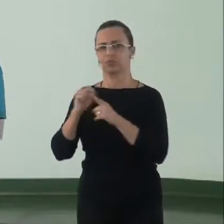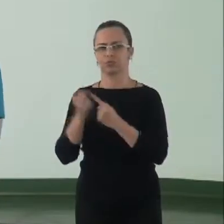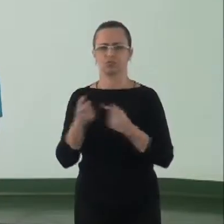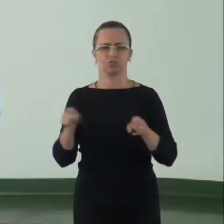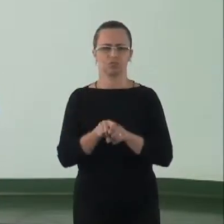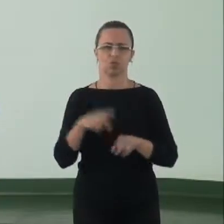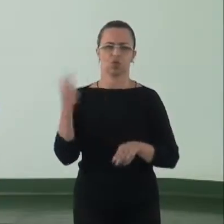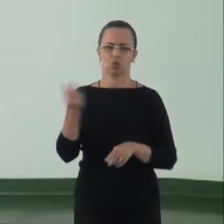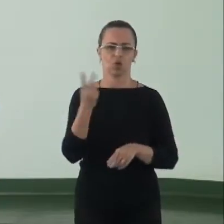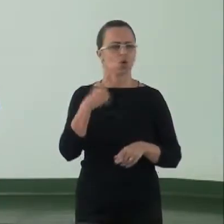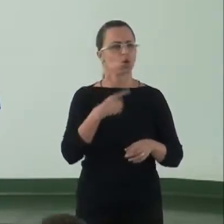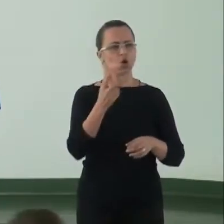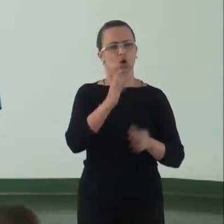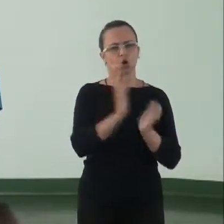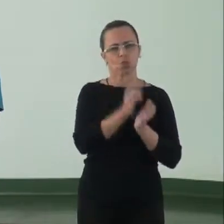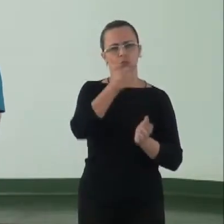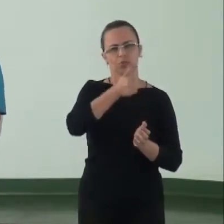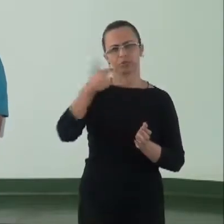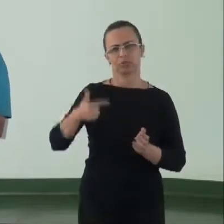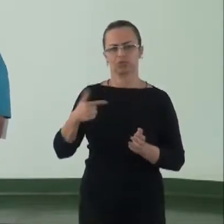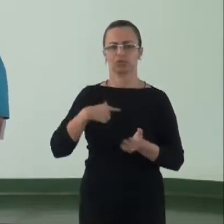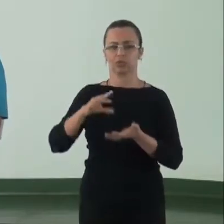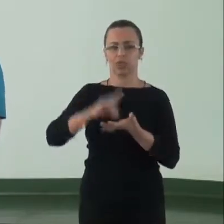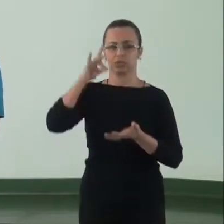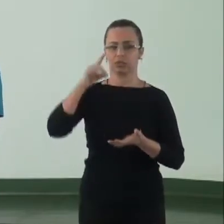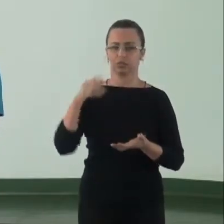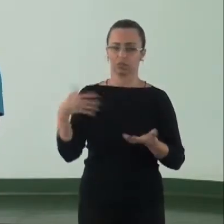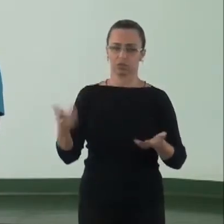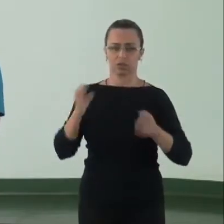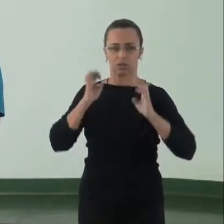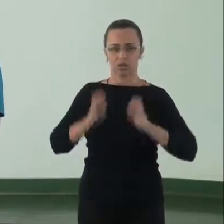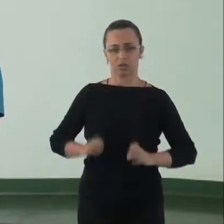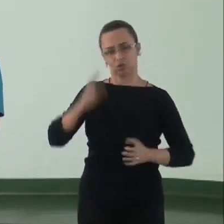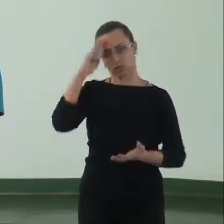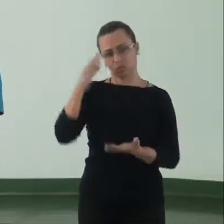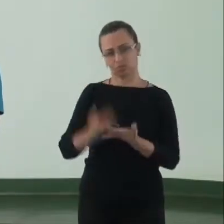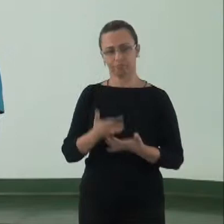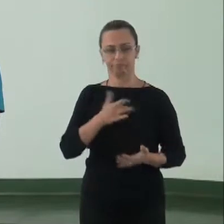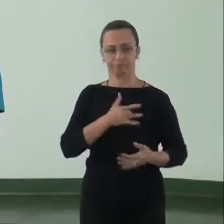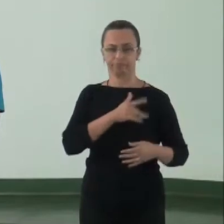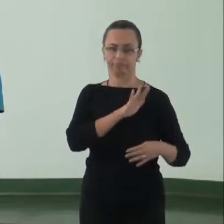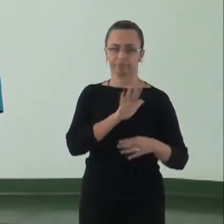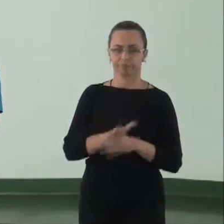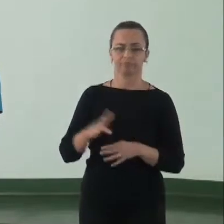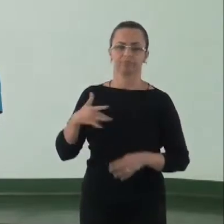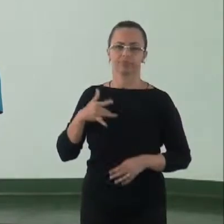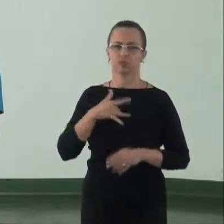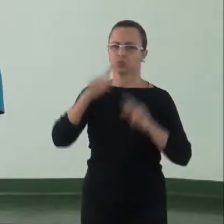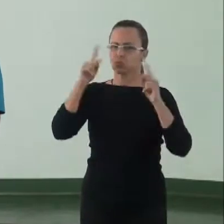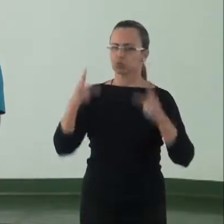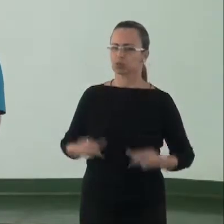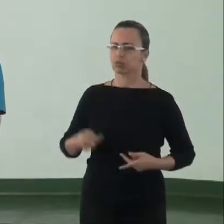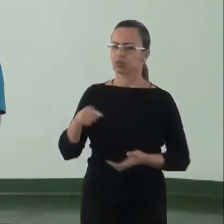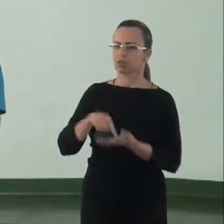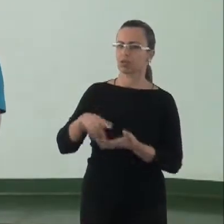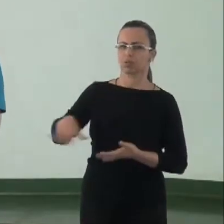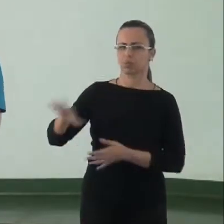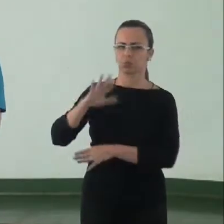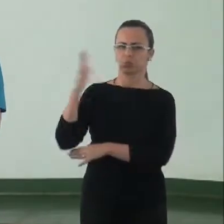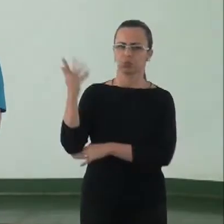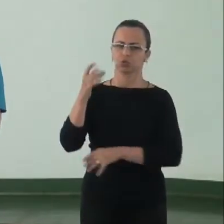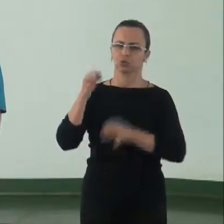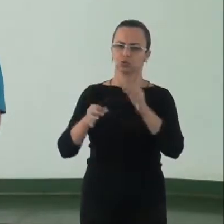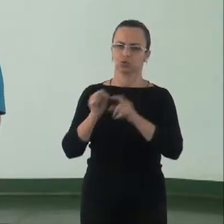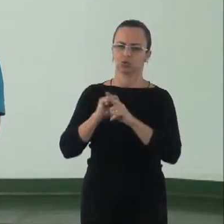apresentados nos dois primeiros grupos e destacamos, então, ética, confiança, solidariedade, saúde humana e ambiental, justiça